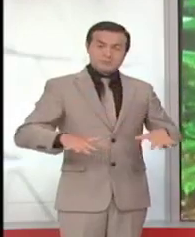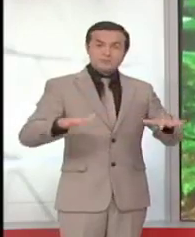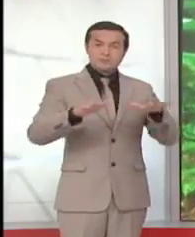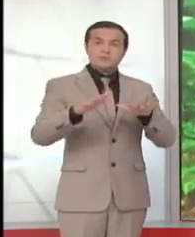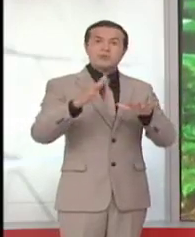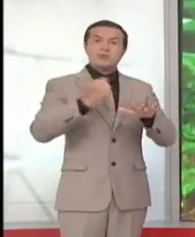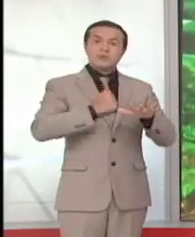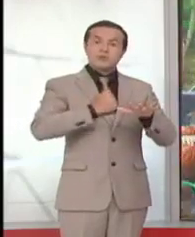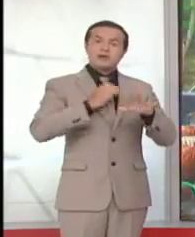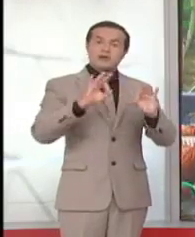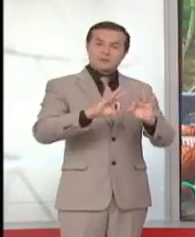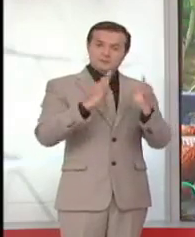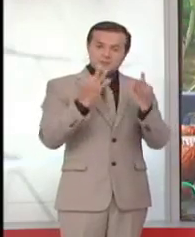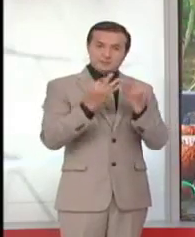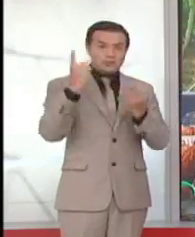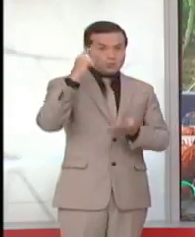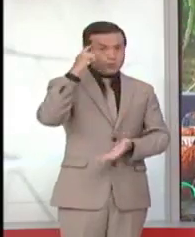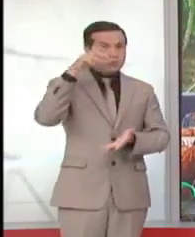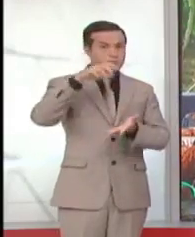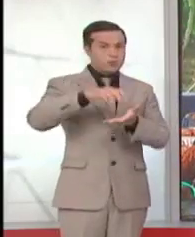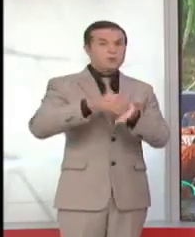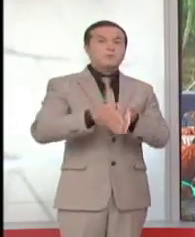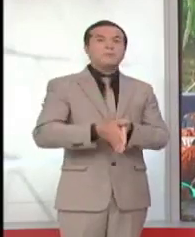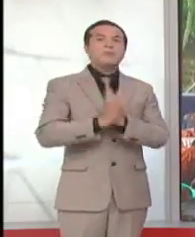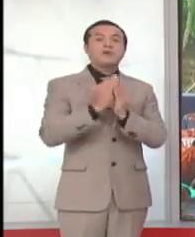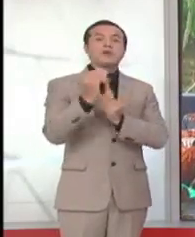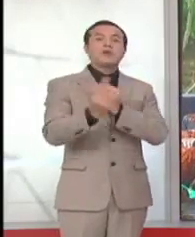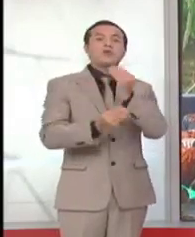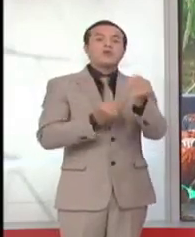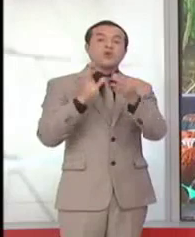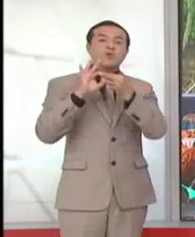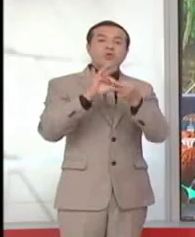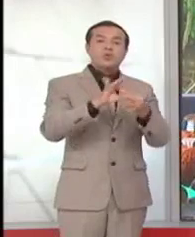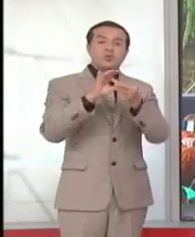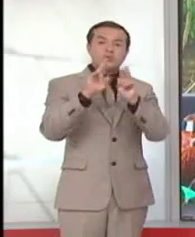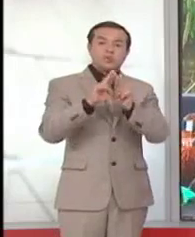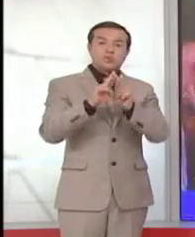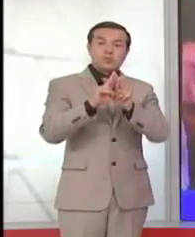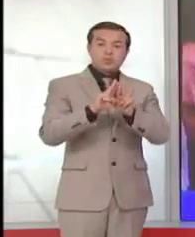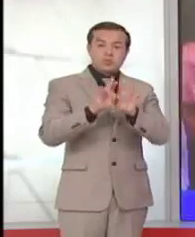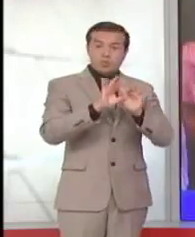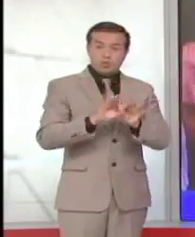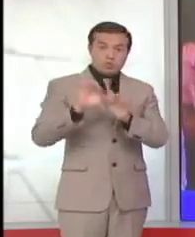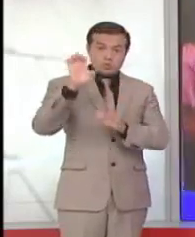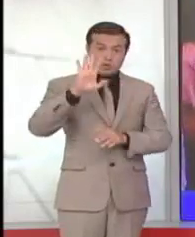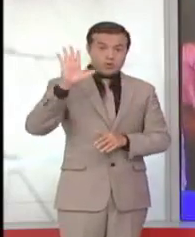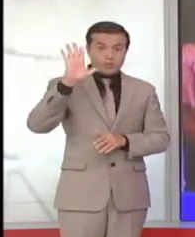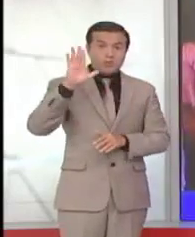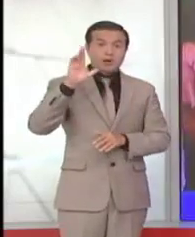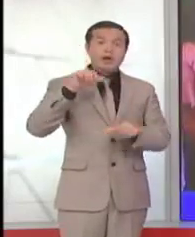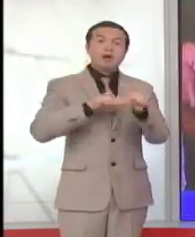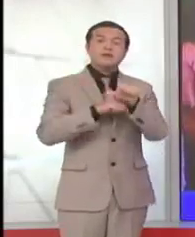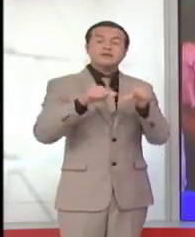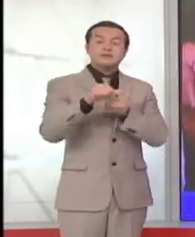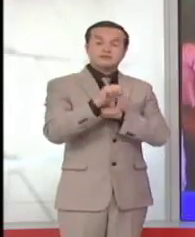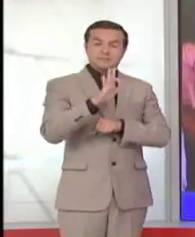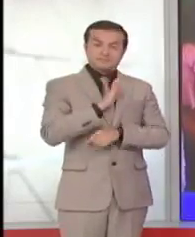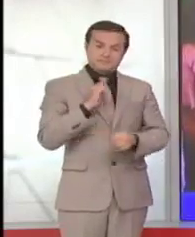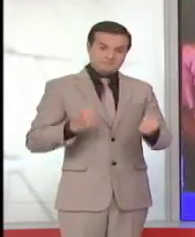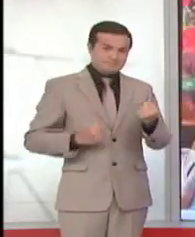El gobierno solicitó además la cooperación de la Unión Europea para la contratación de una asistencia técnica que facilita la construcción